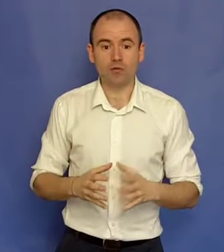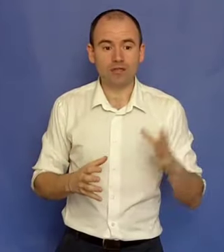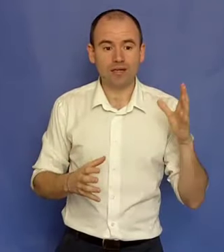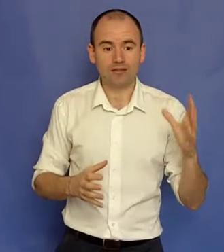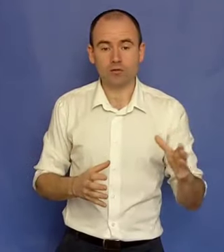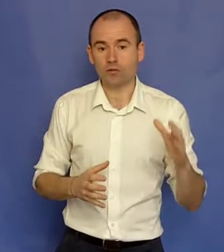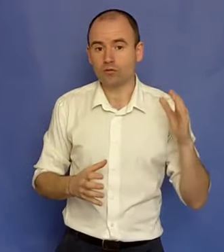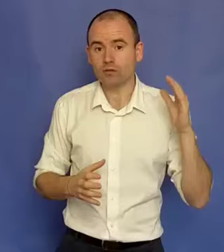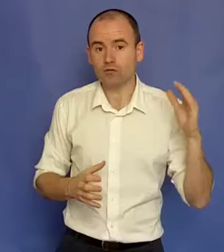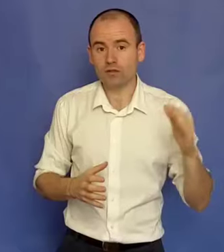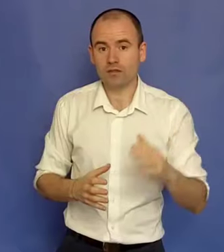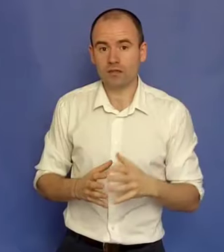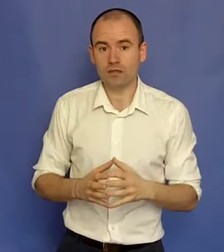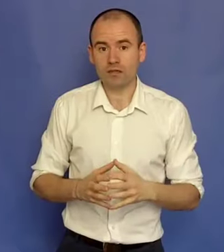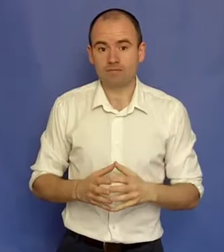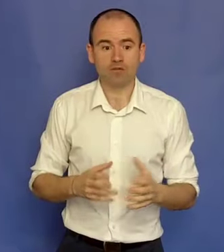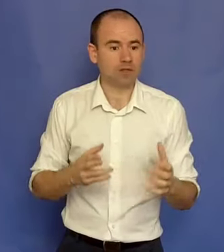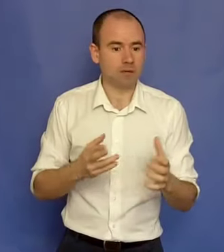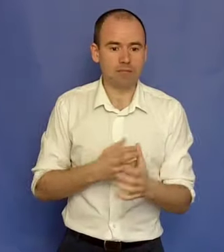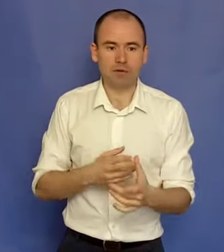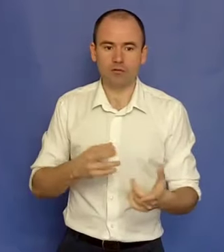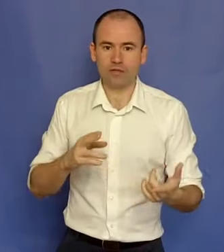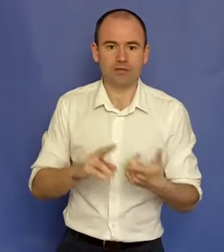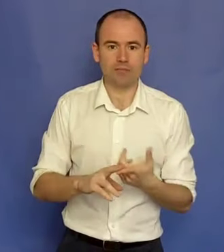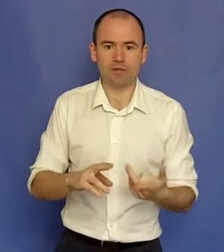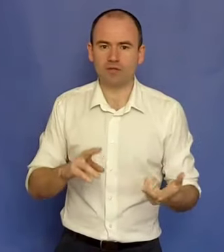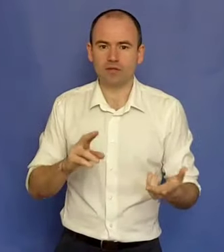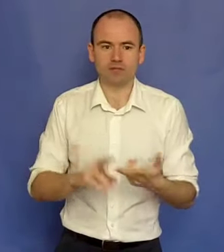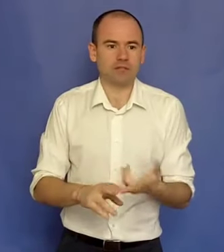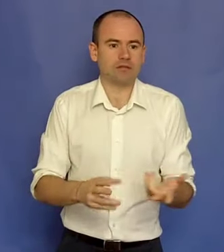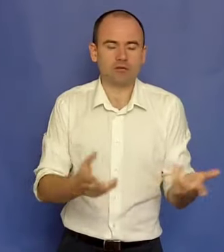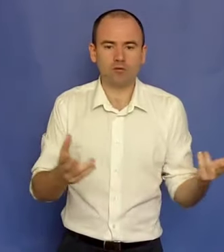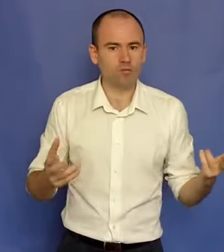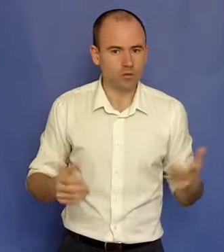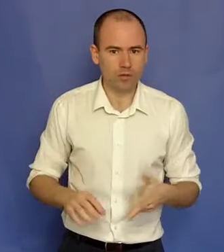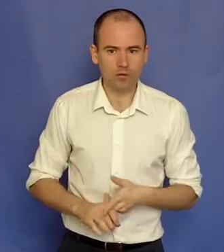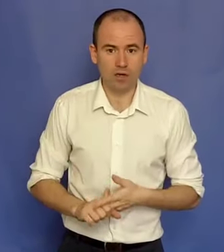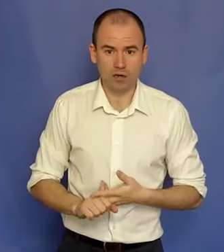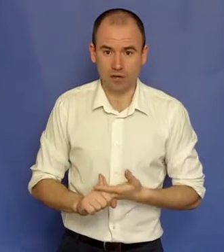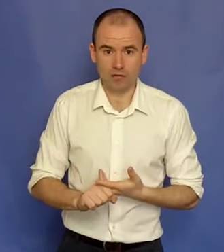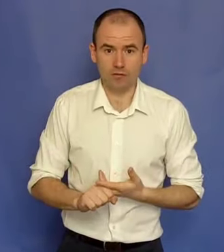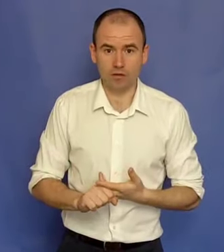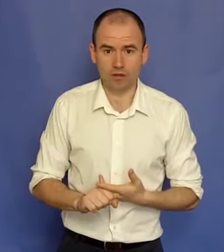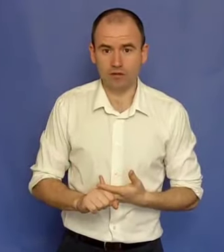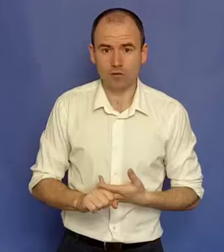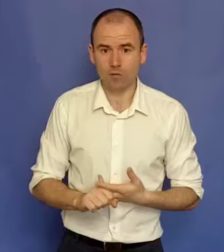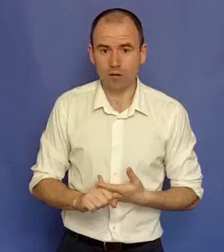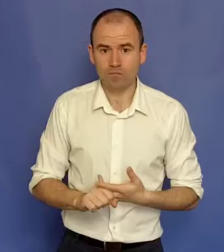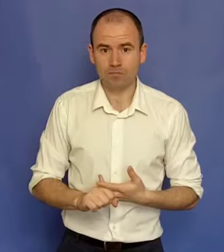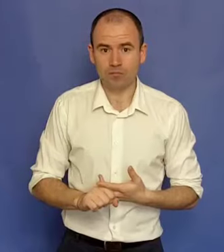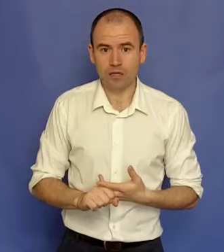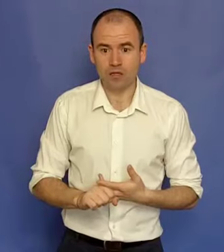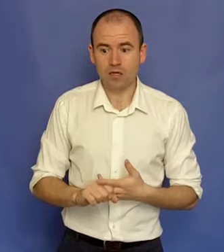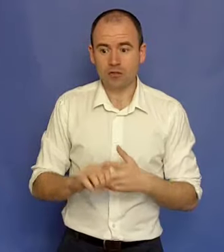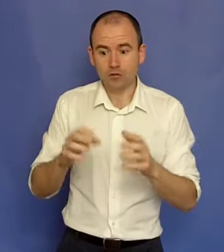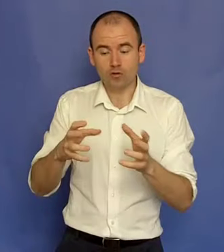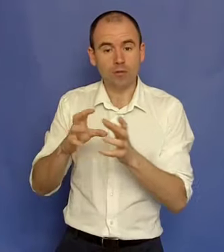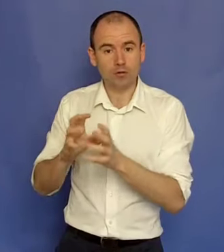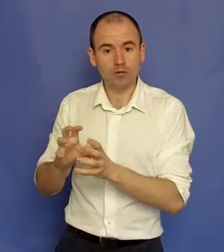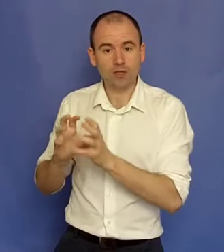Pornind de la zero și în condiții foarte grele, fără să am mentor, exemple, fără să, internetul acum 12 ani nu era la nivelul care este acum, da? Și totuși, am ajuns la